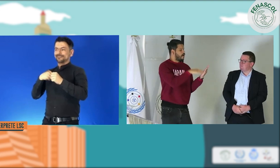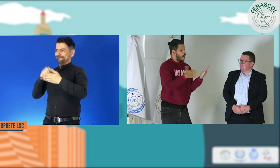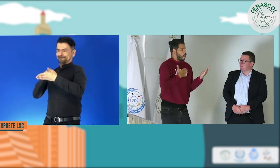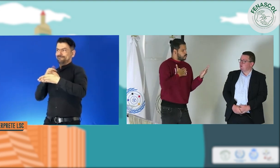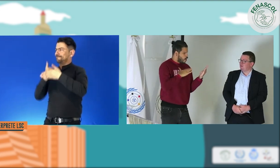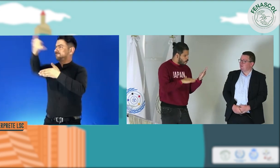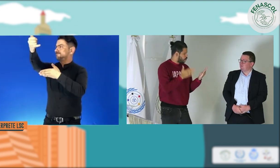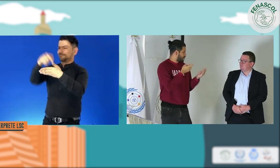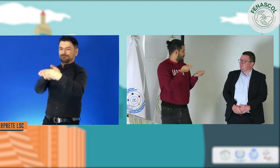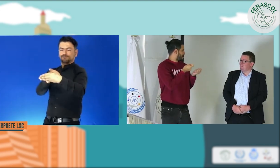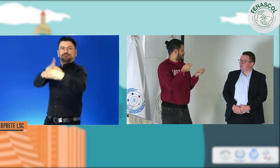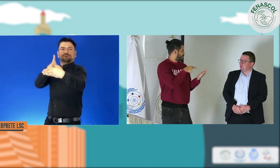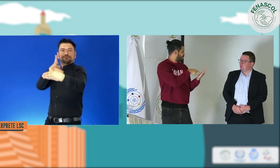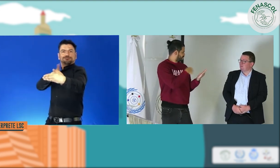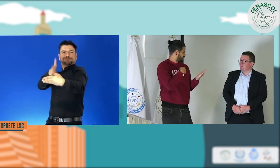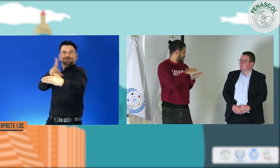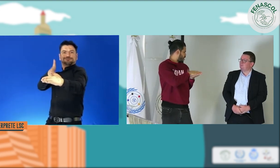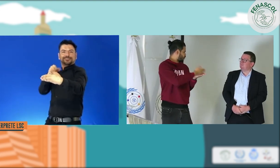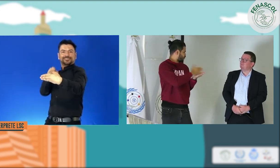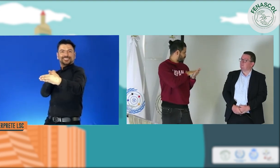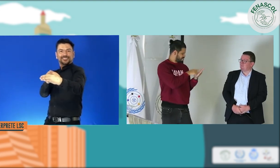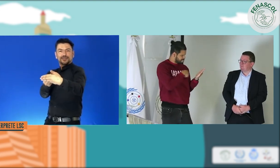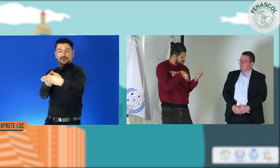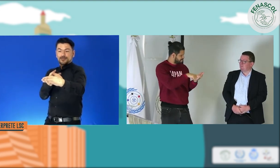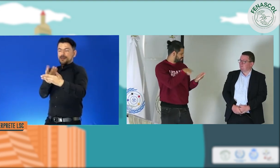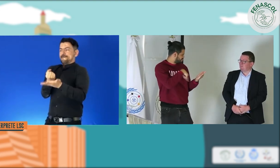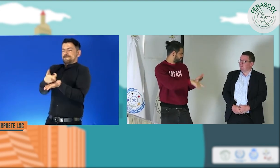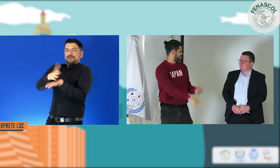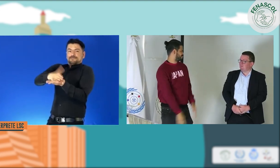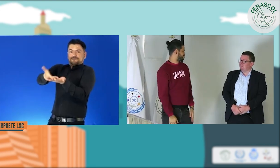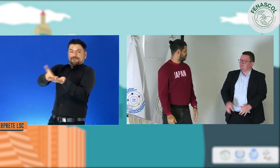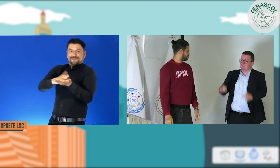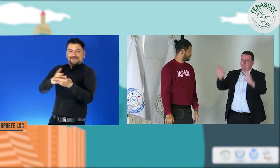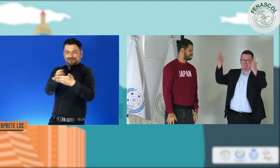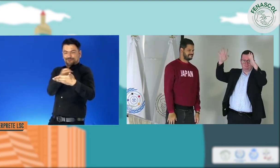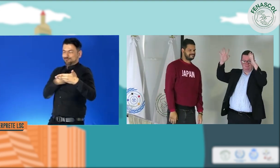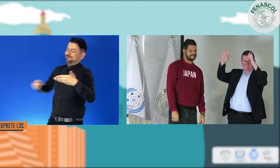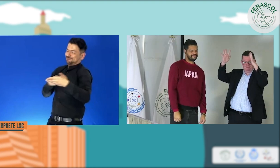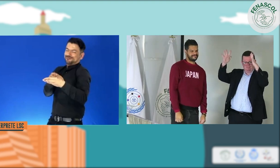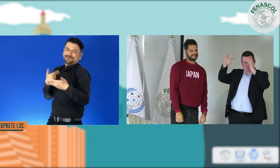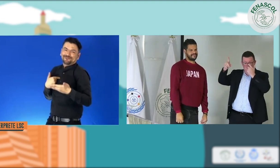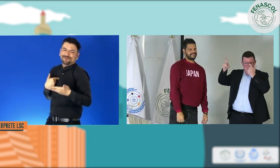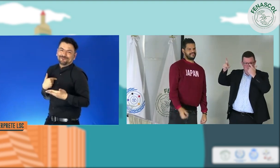entonces yo era el que le transmitía la información para no exponerla a ella y lo hicimos a través del centro de relevo.